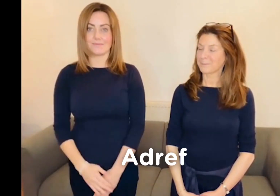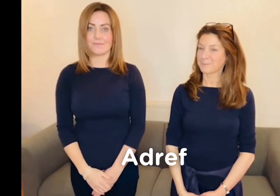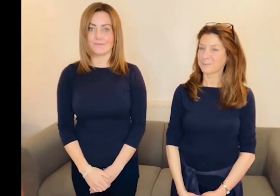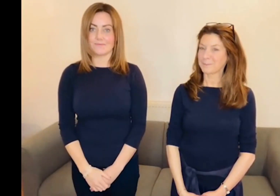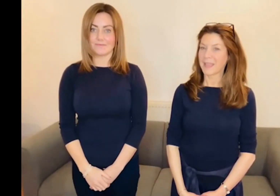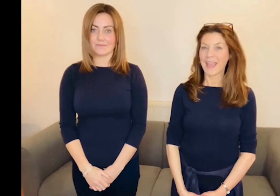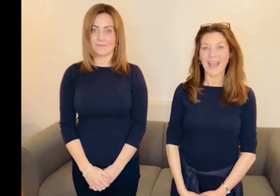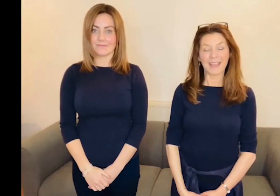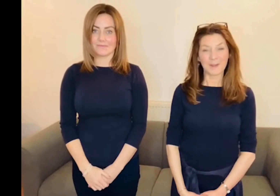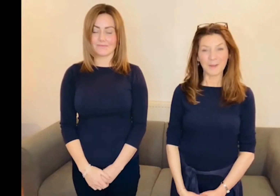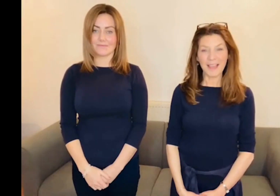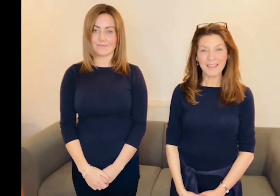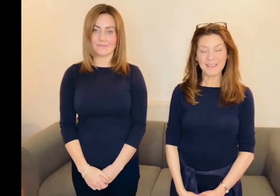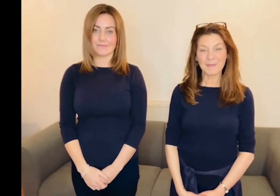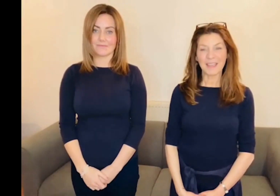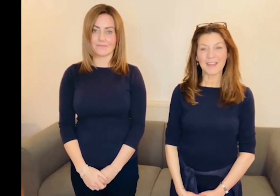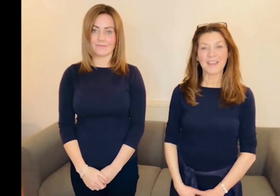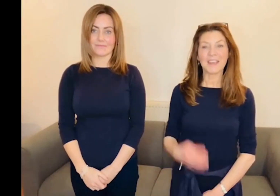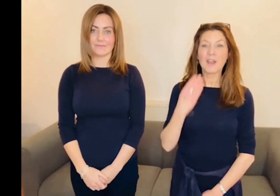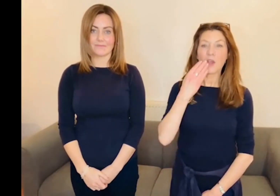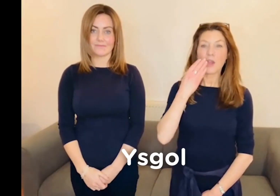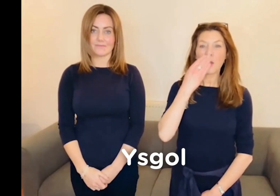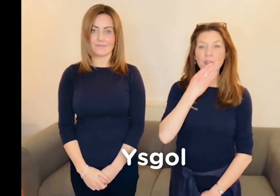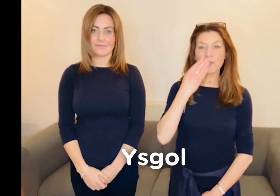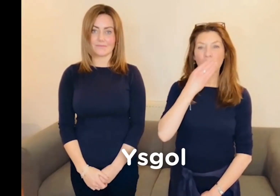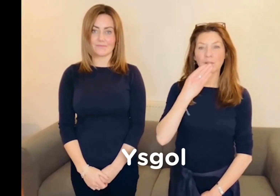A gynhylla mae gyda ni ysgol.